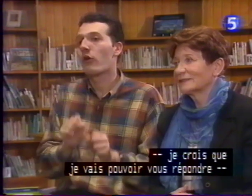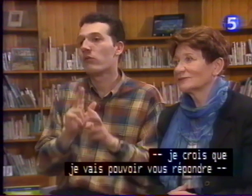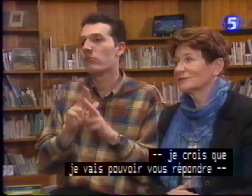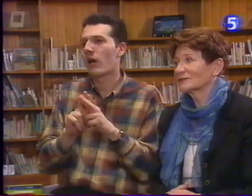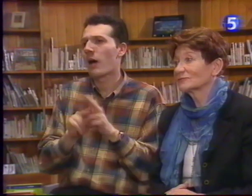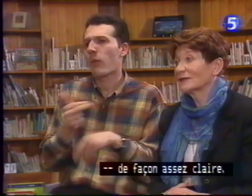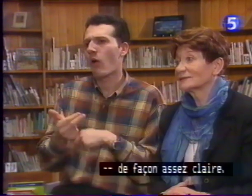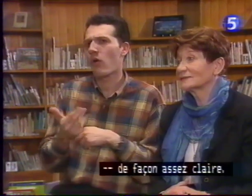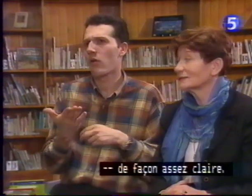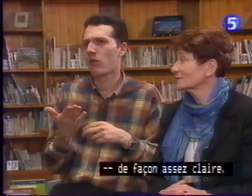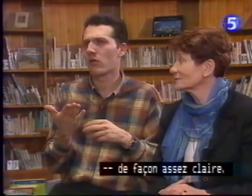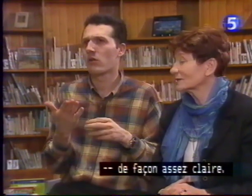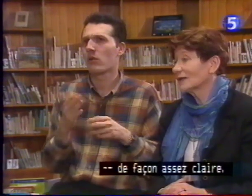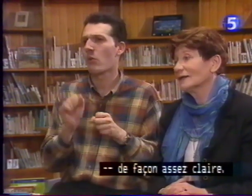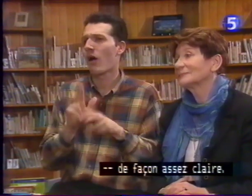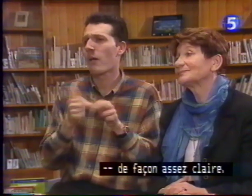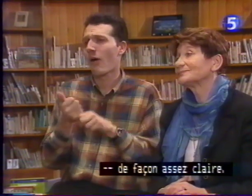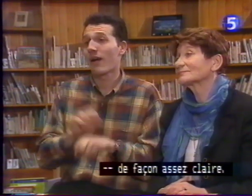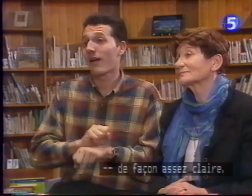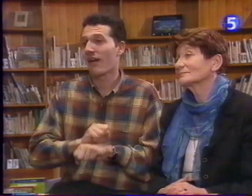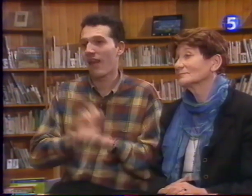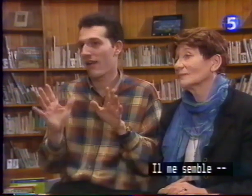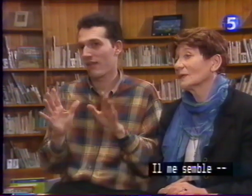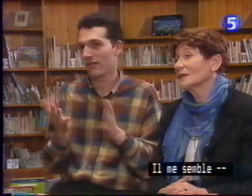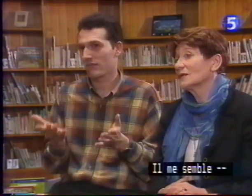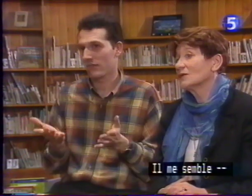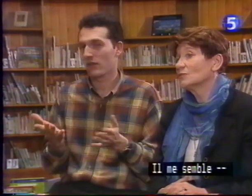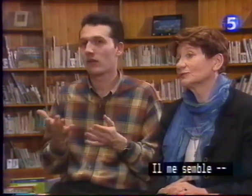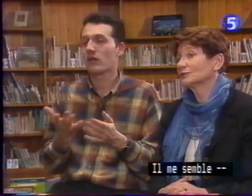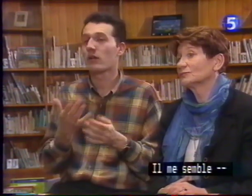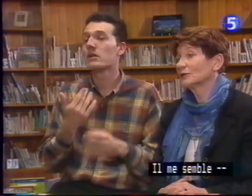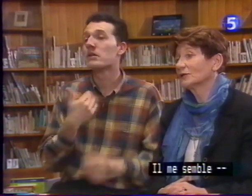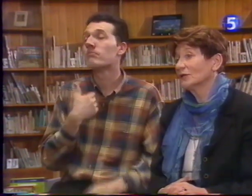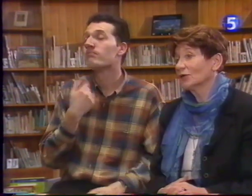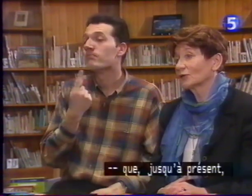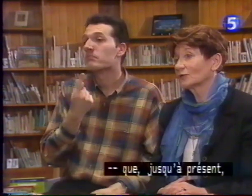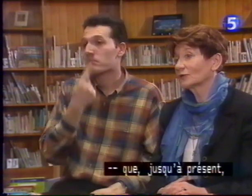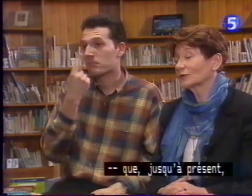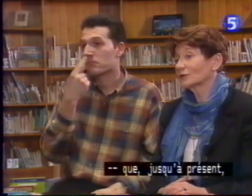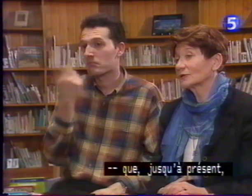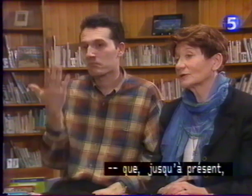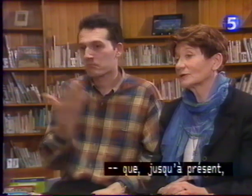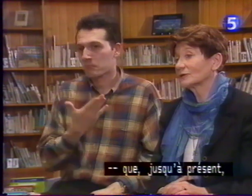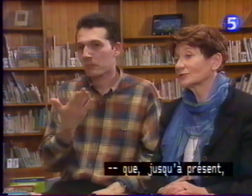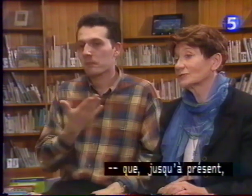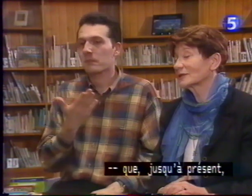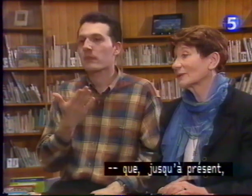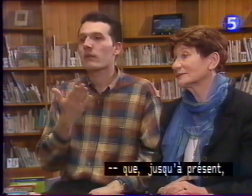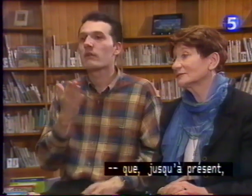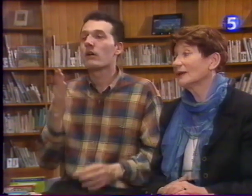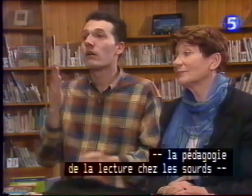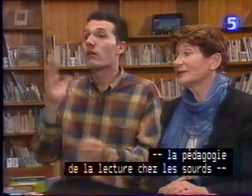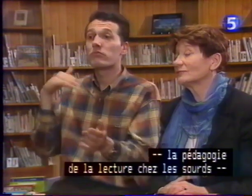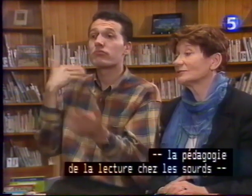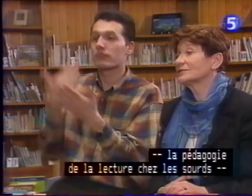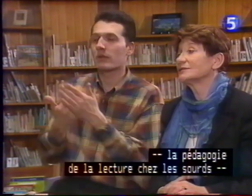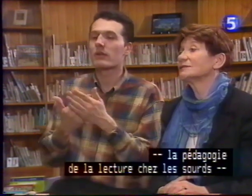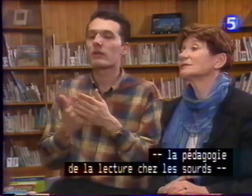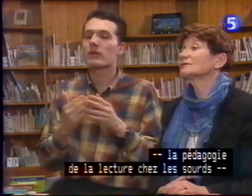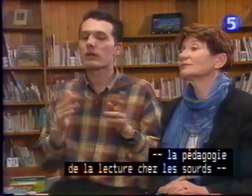façon assez claire. Il me semble que, jusqu'à présent, la pédagogie de la